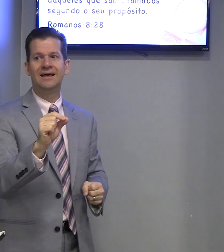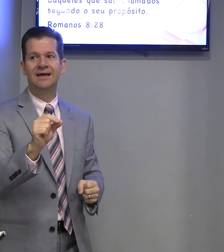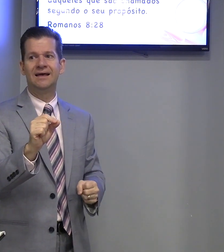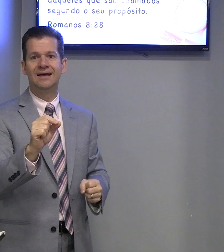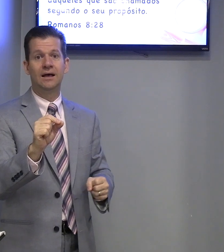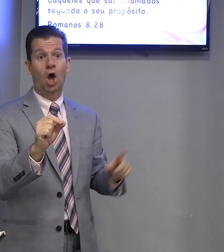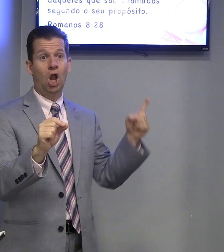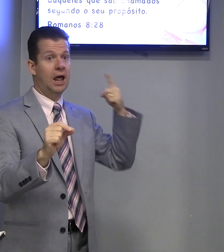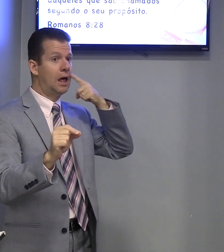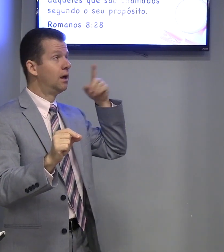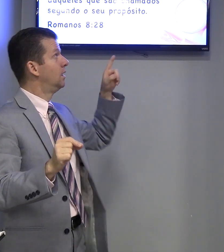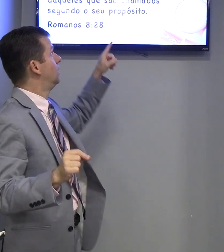Olha lá.